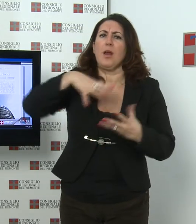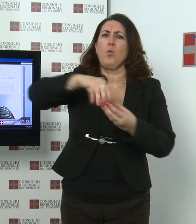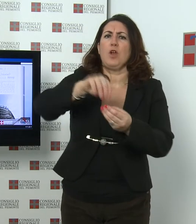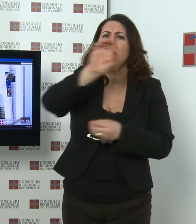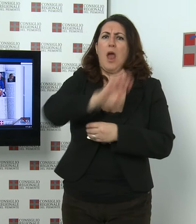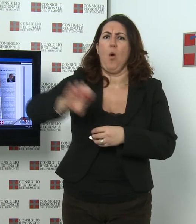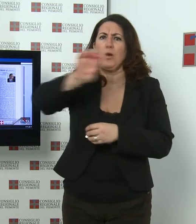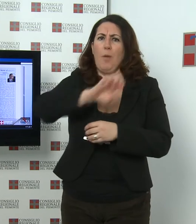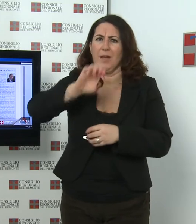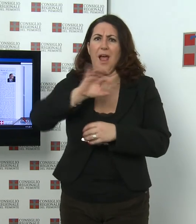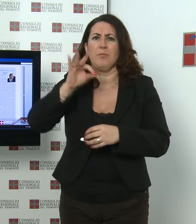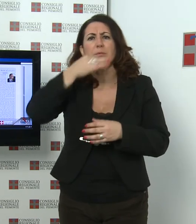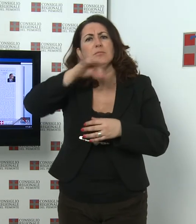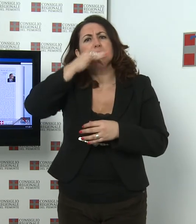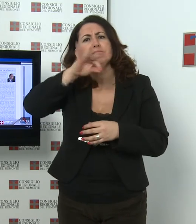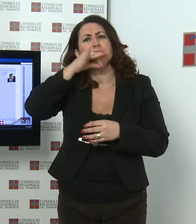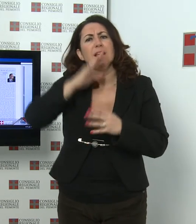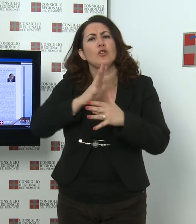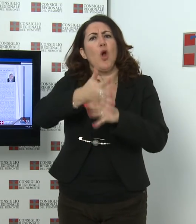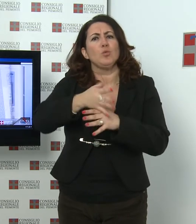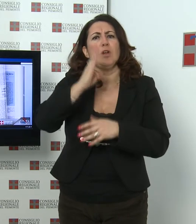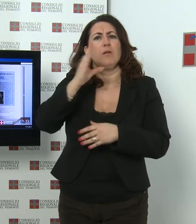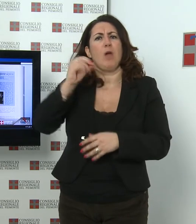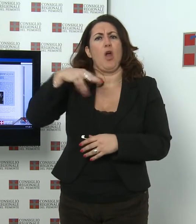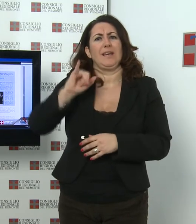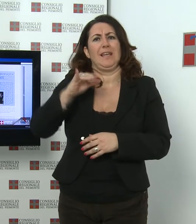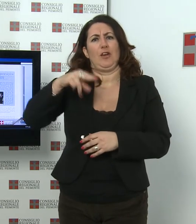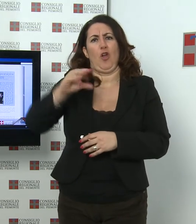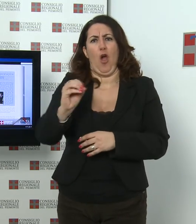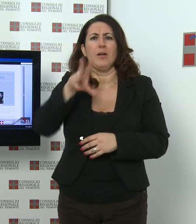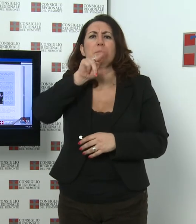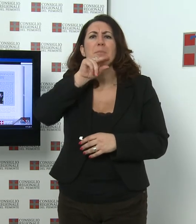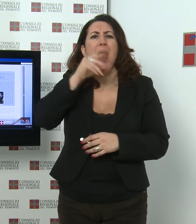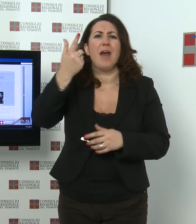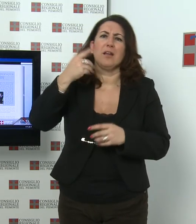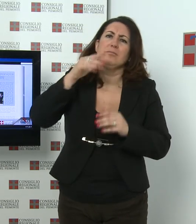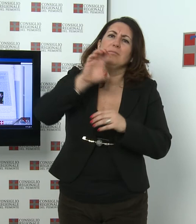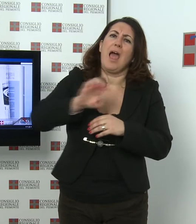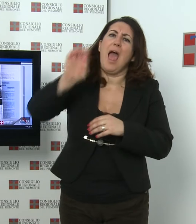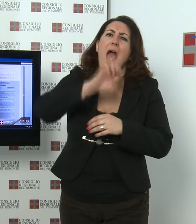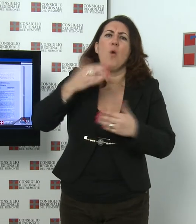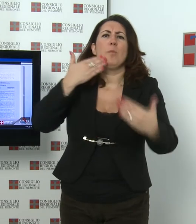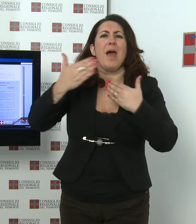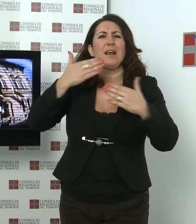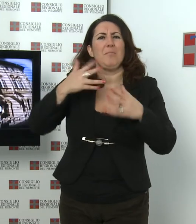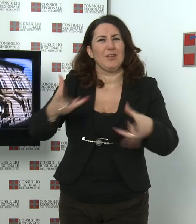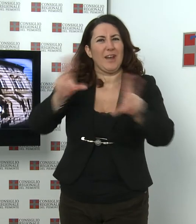degli esteri Emma Bonino per fare il punto sulle sfide che attendono l'Europarlamento nell'imminenza del suo rinnovo, in programma a maggio Il